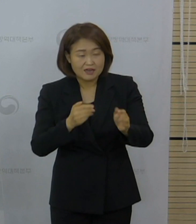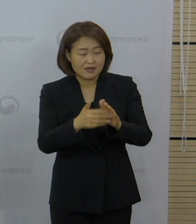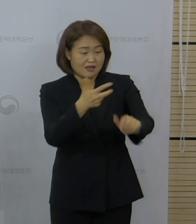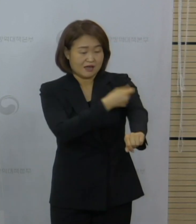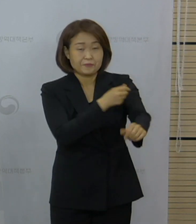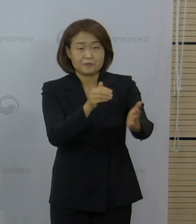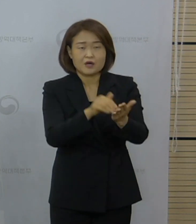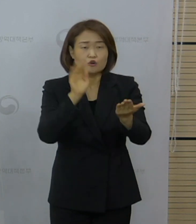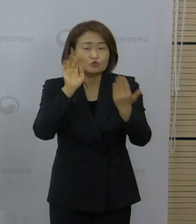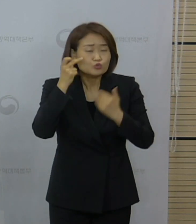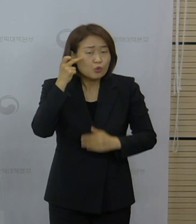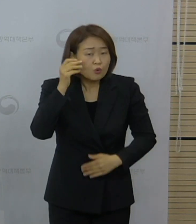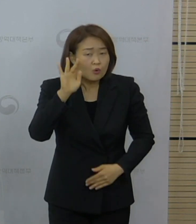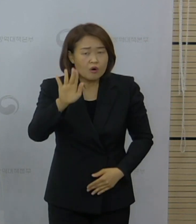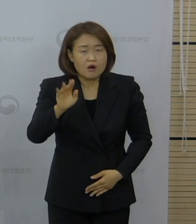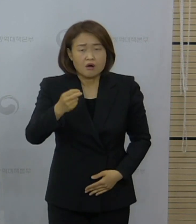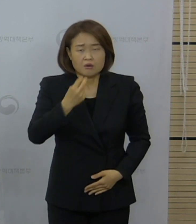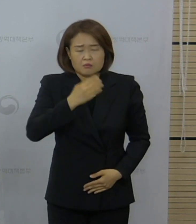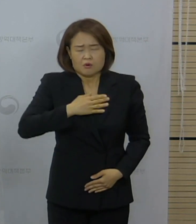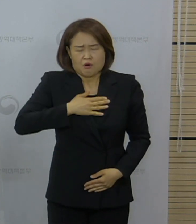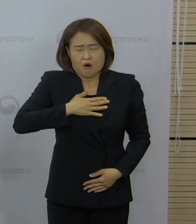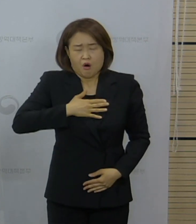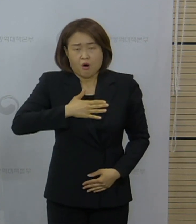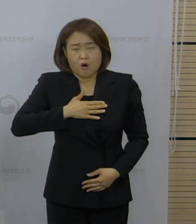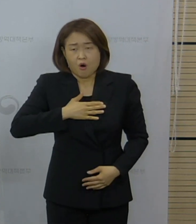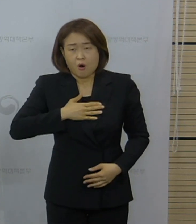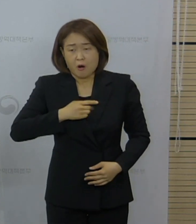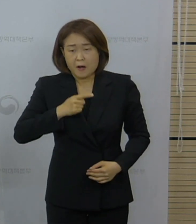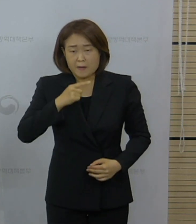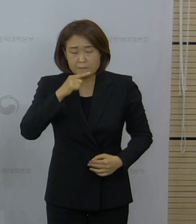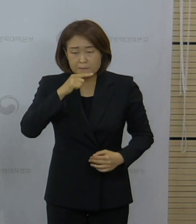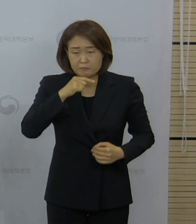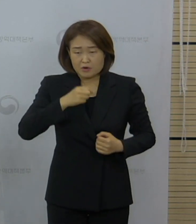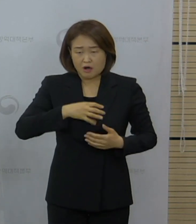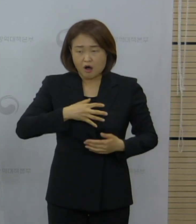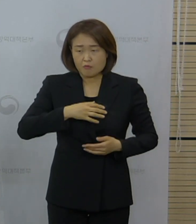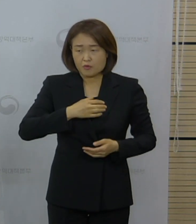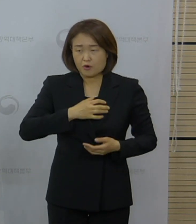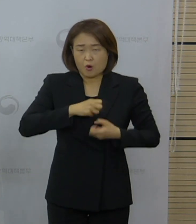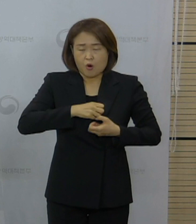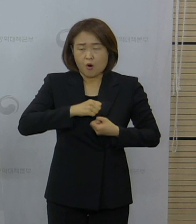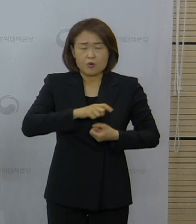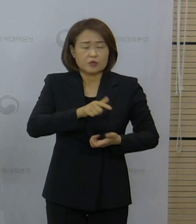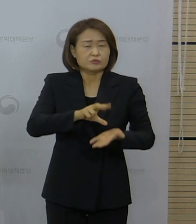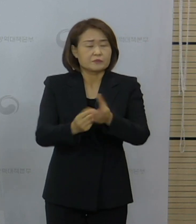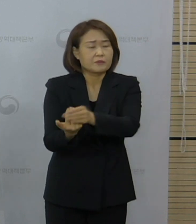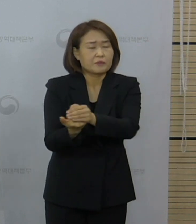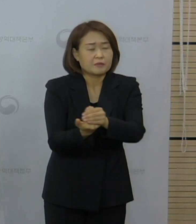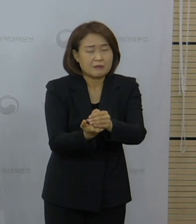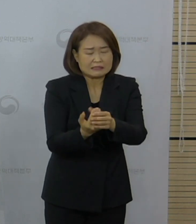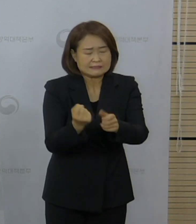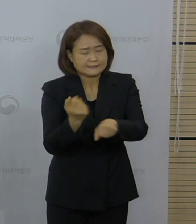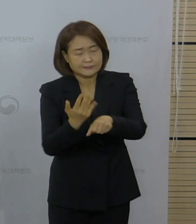지나서 호흡곤란, 빈맥의 증상이 있어서 의료기관에 가서